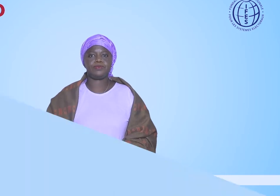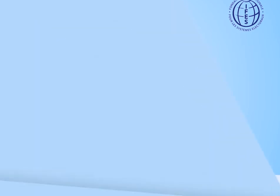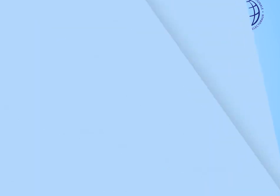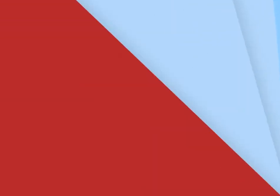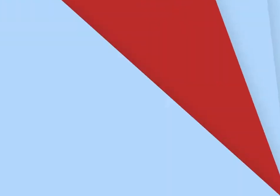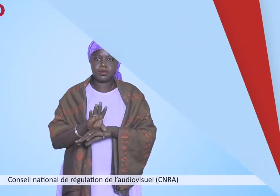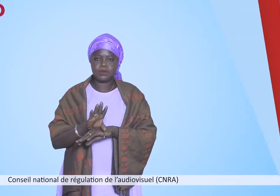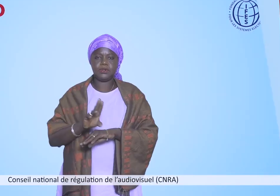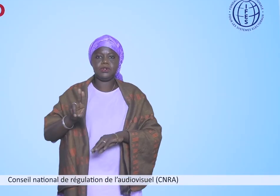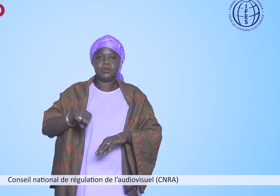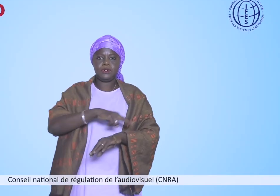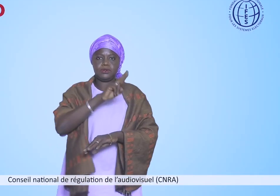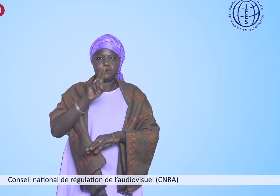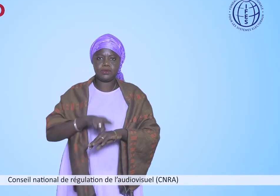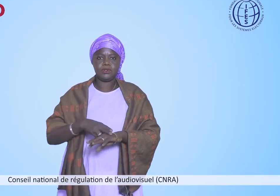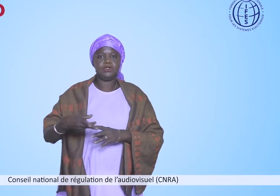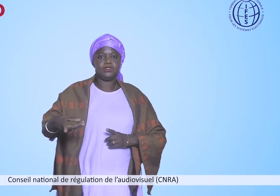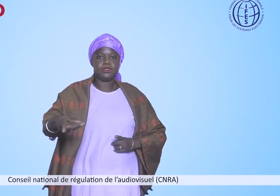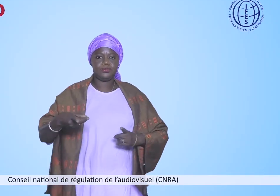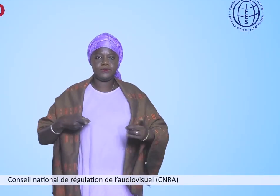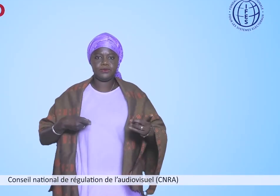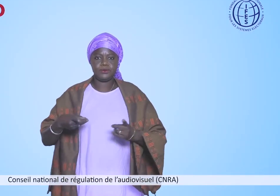Conseil national de régulation de l'audiovisuel